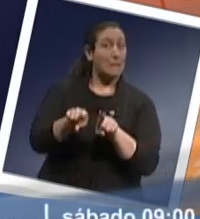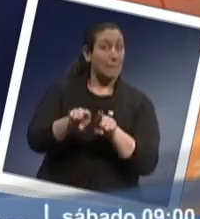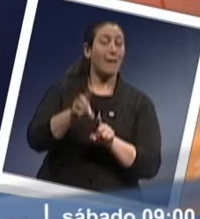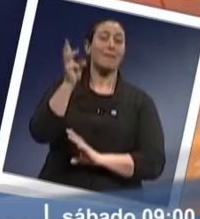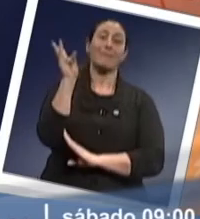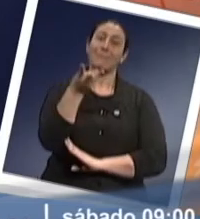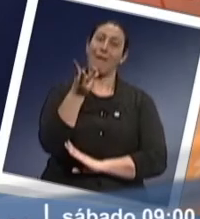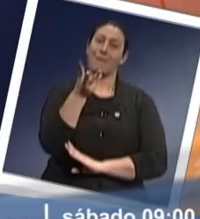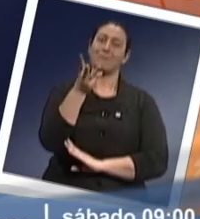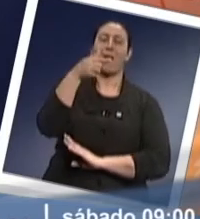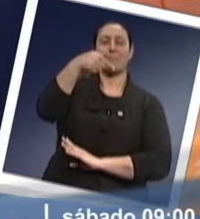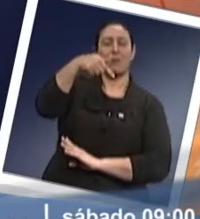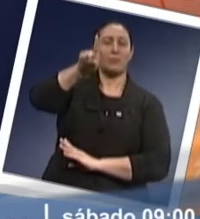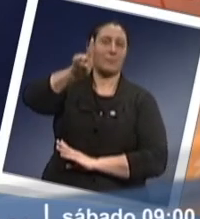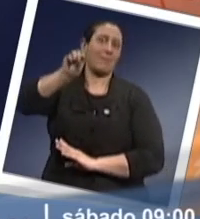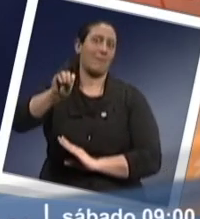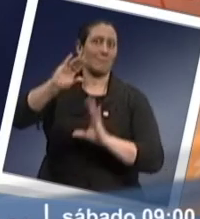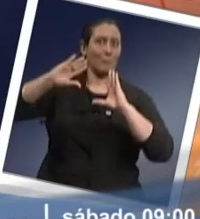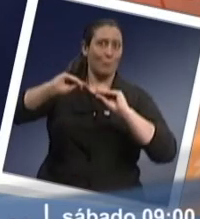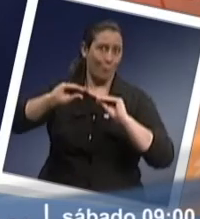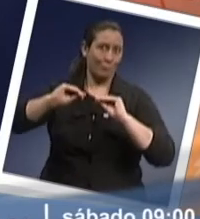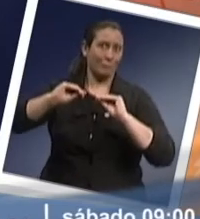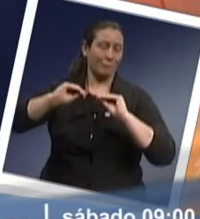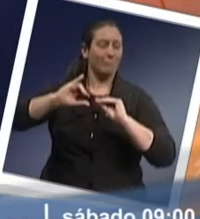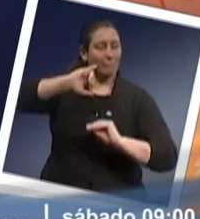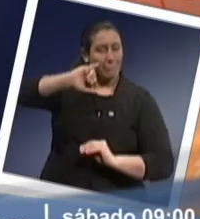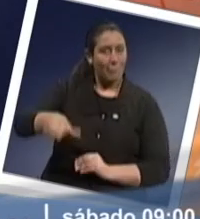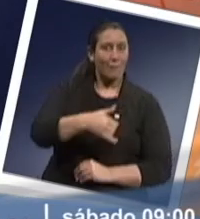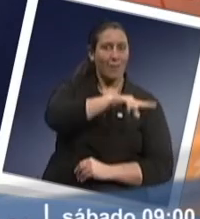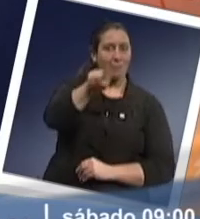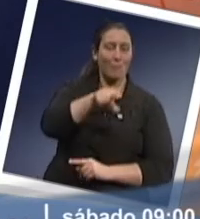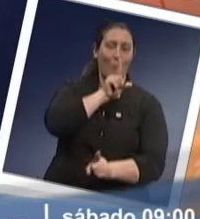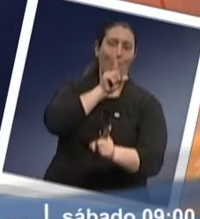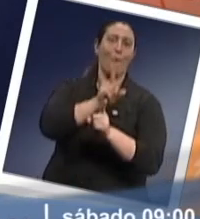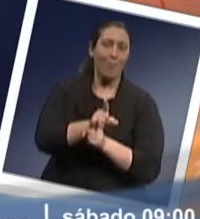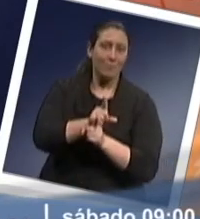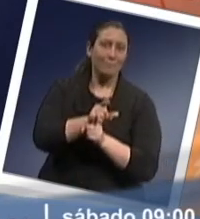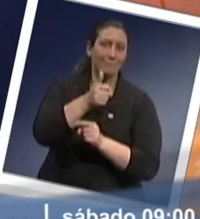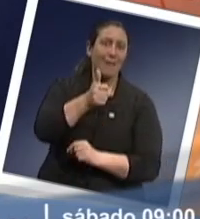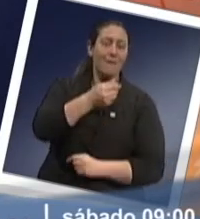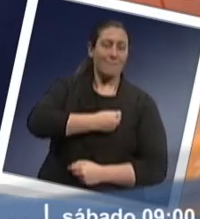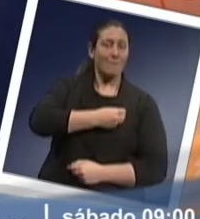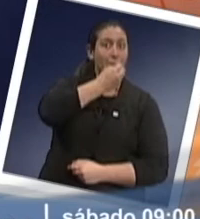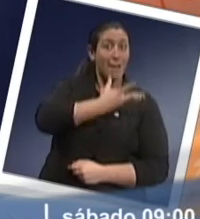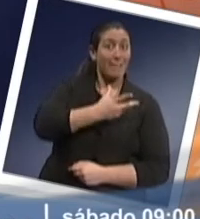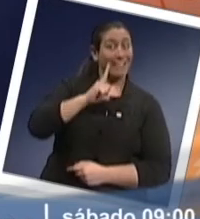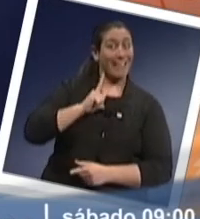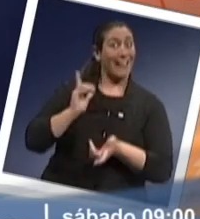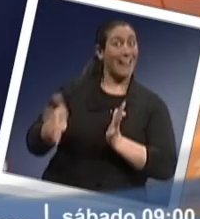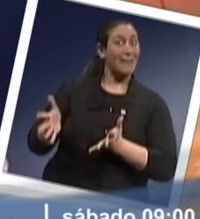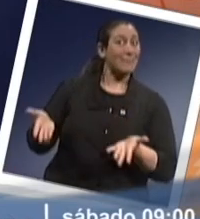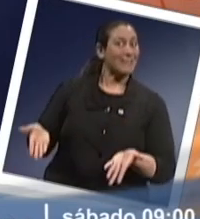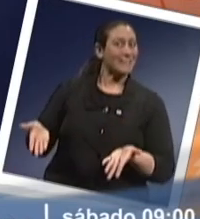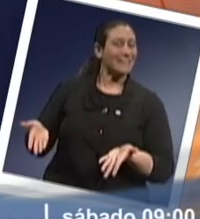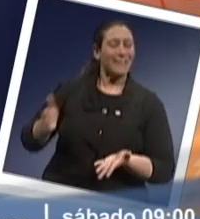reapresentação nas terças às 7 e 10 da noite. Viva Bem agora com Libras, porque você